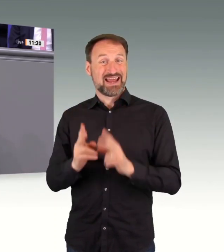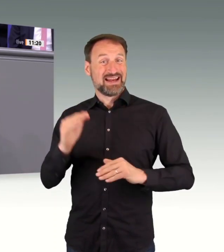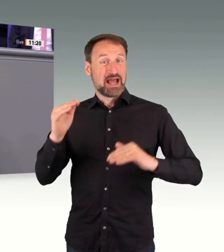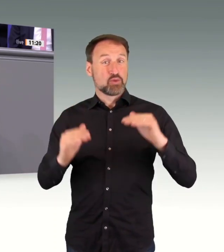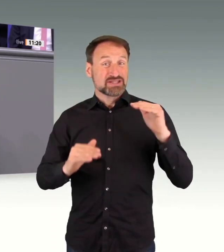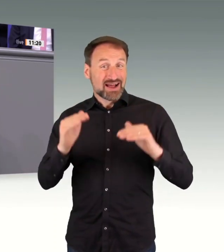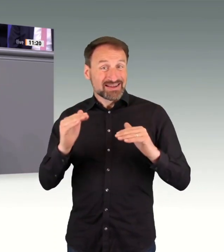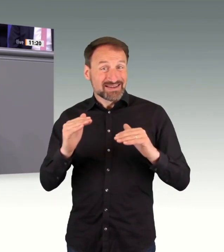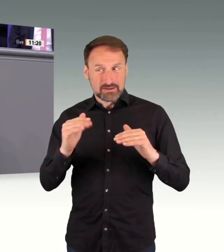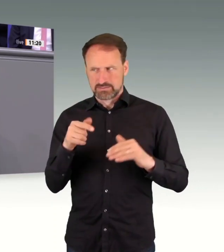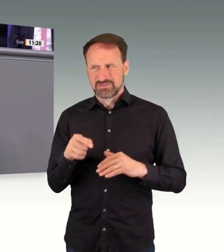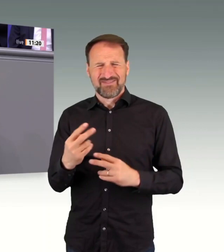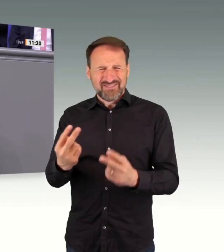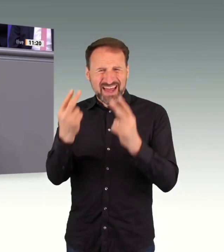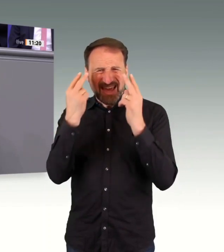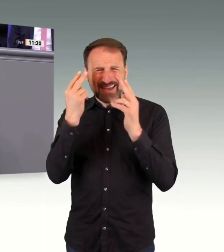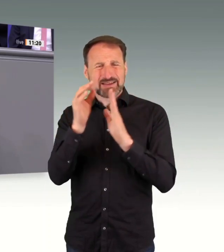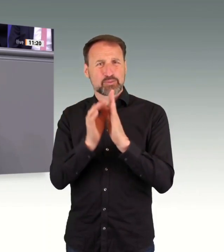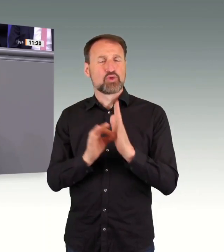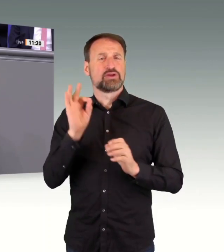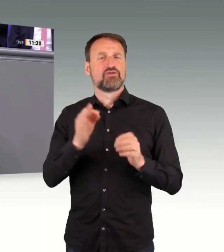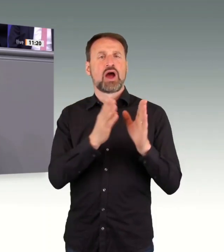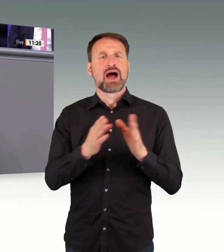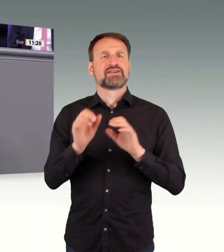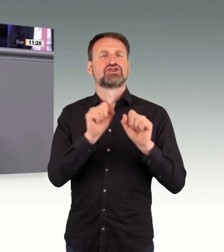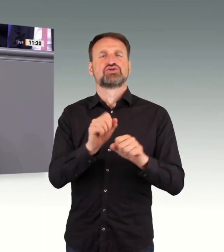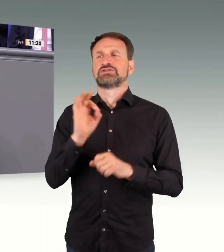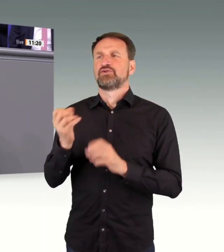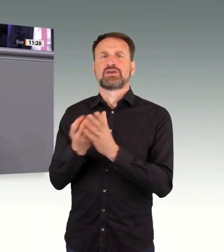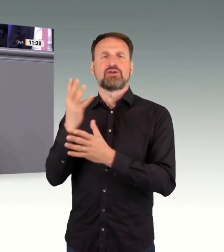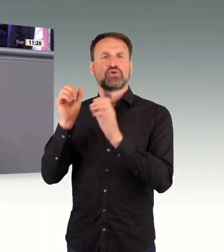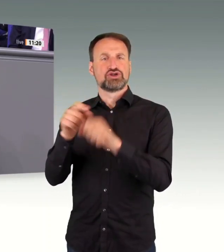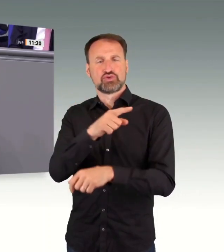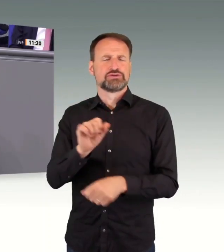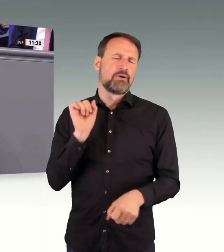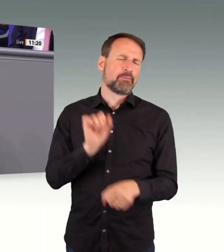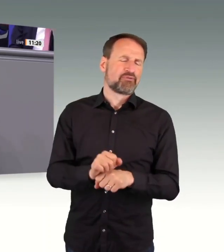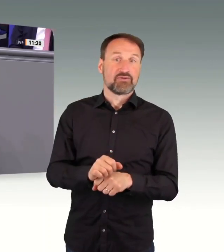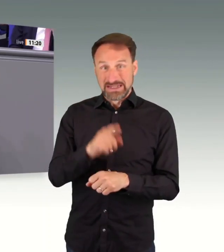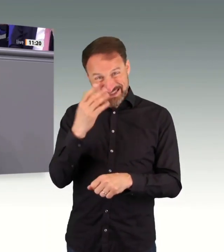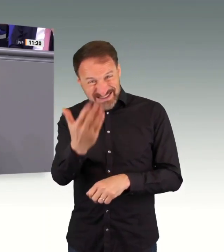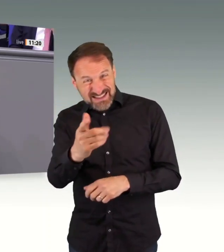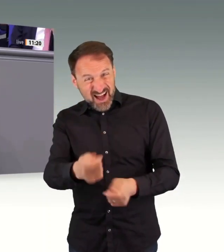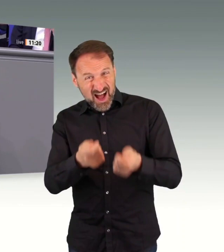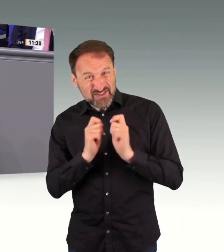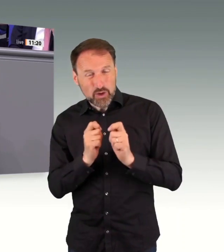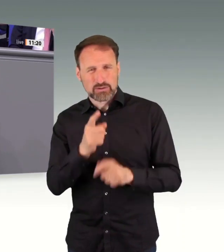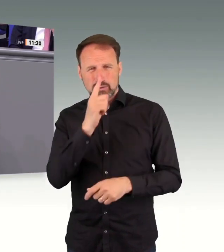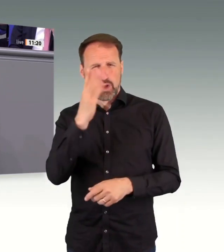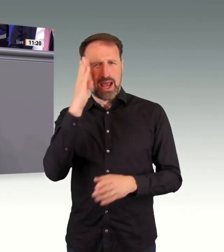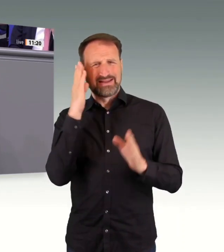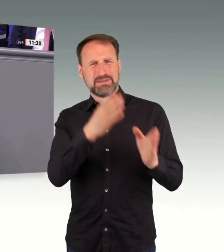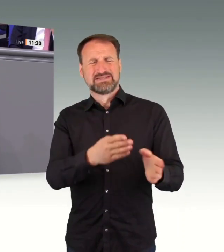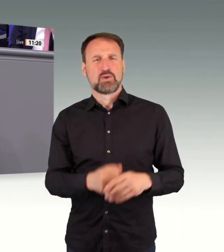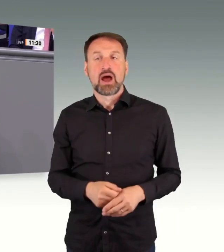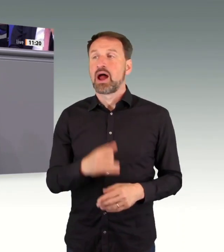Elemente des Arten und Naturschutzes. Das ist Ihre eindimensionale Antwort auf das Thema Planungs und Verfahrensbeschleunigung.